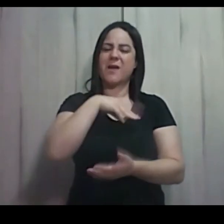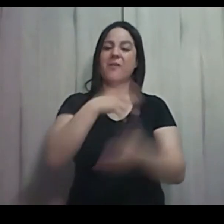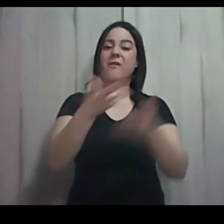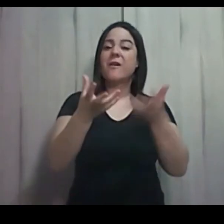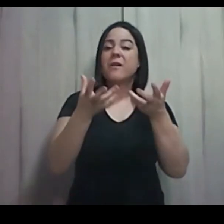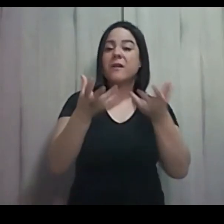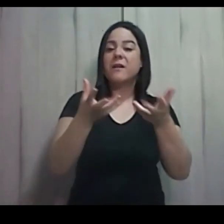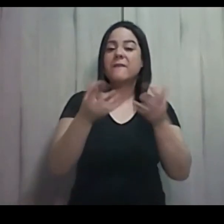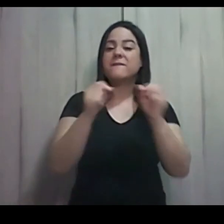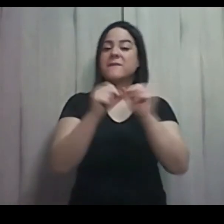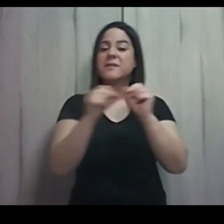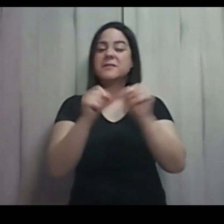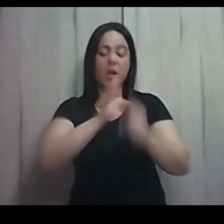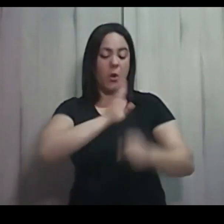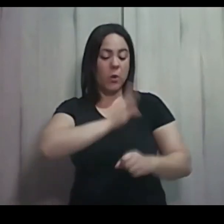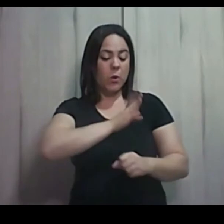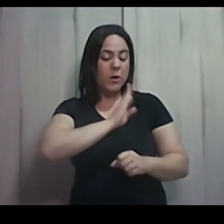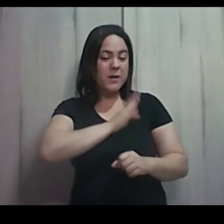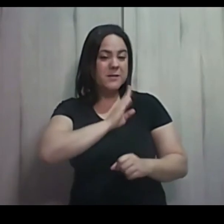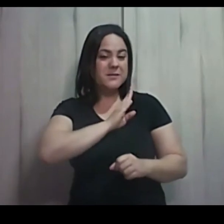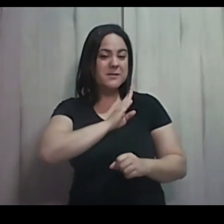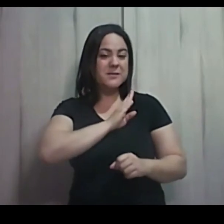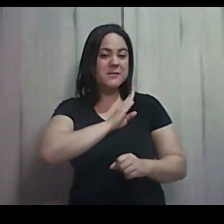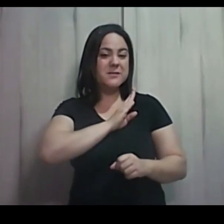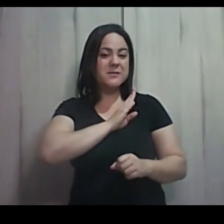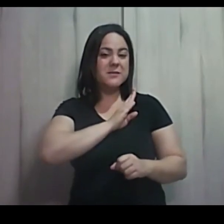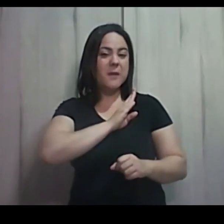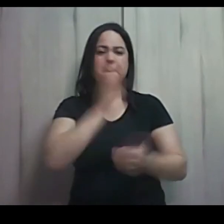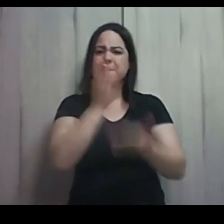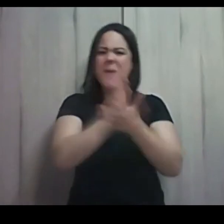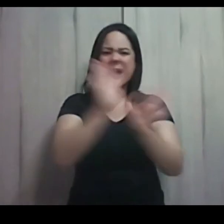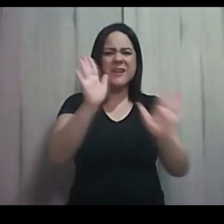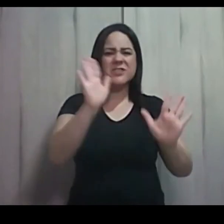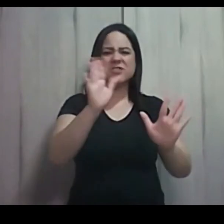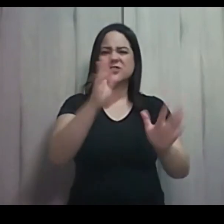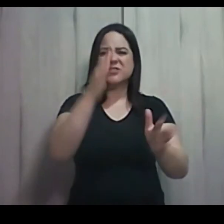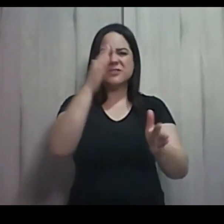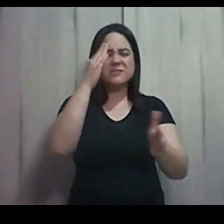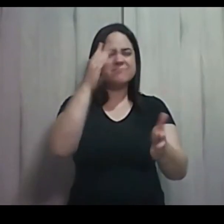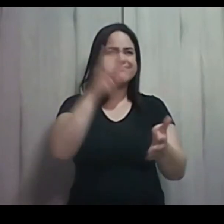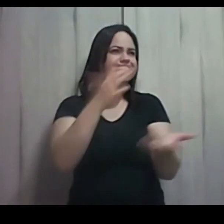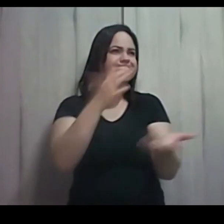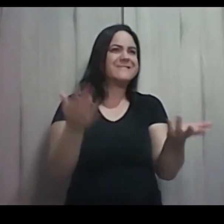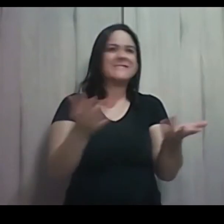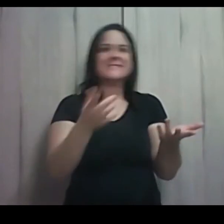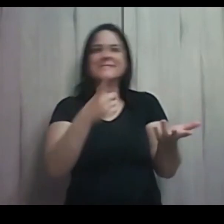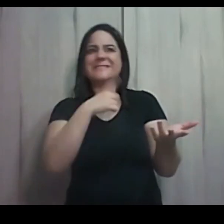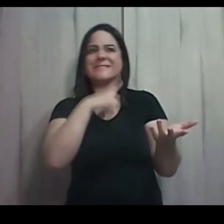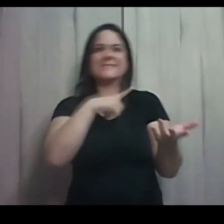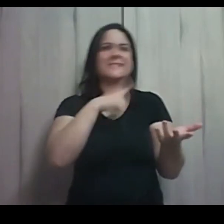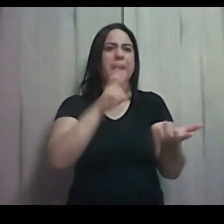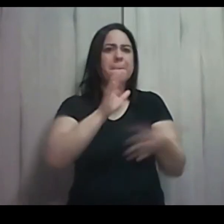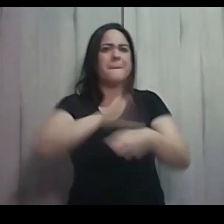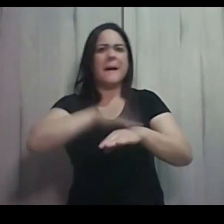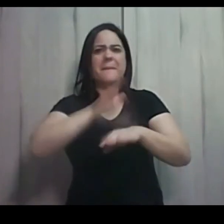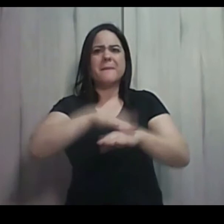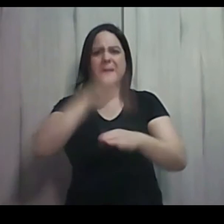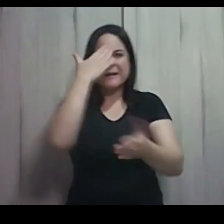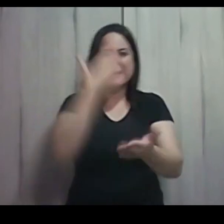o nosso coração não desacredite das coisas. Mas eu quero dizer para você, encerrando este vídeo, a crueldade não tem limites,